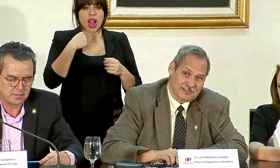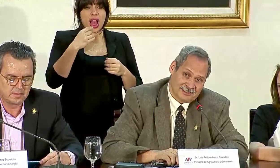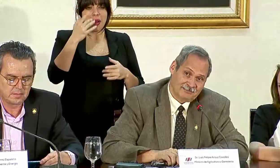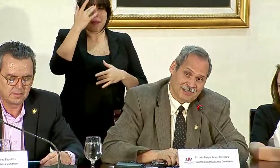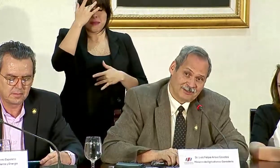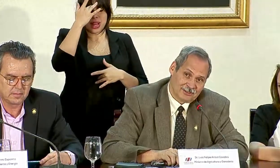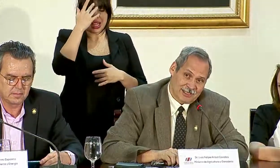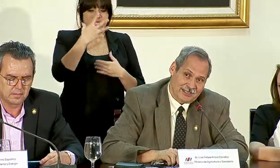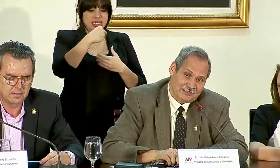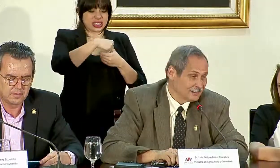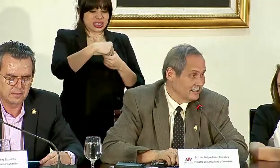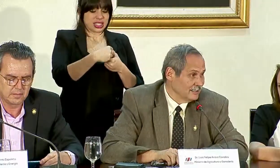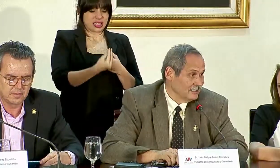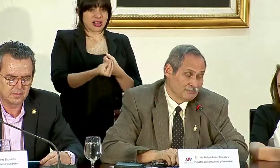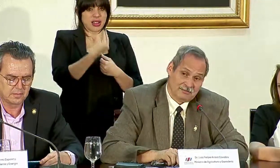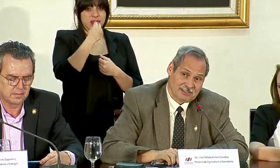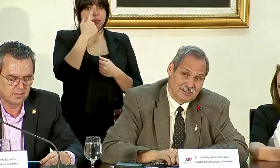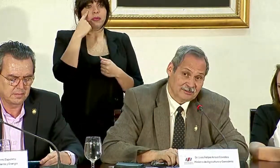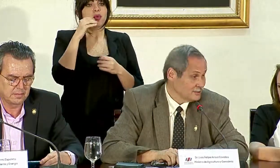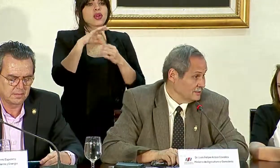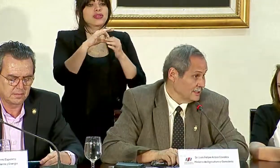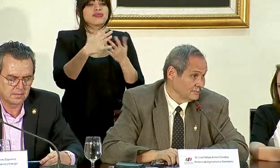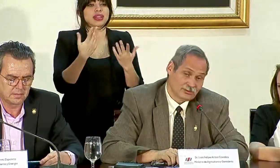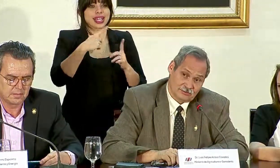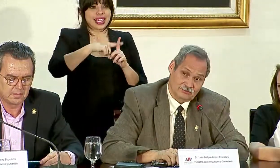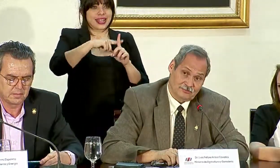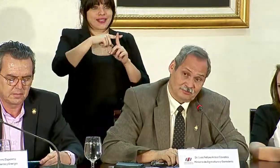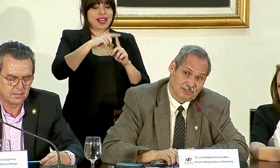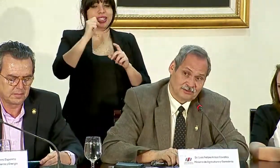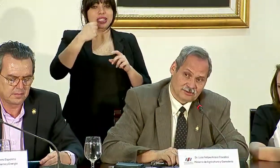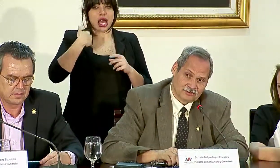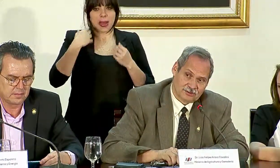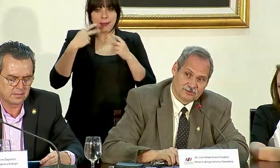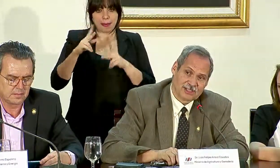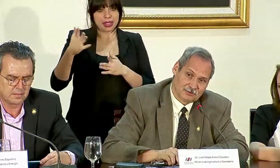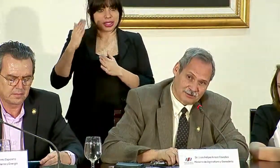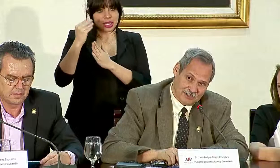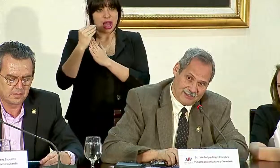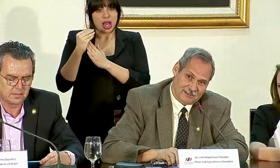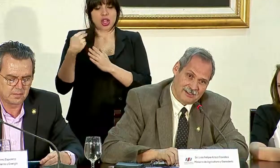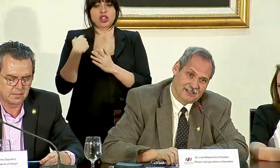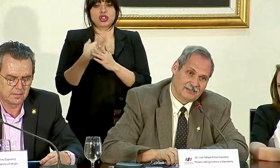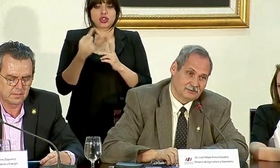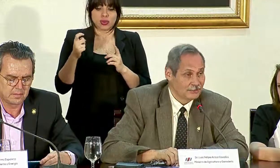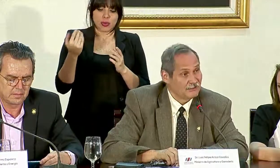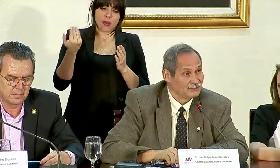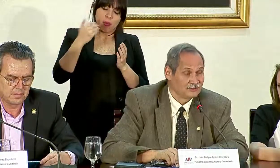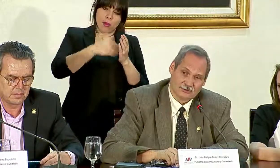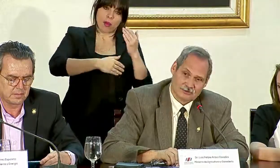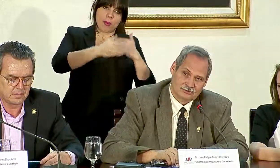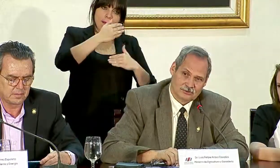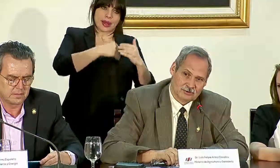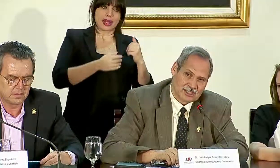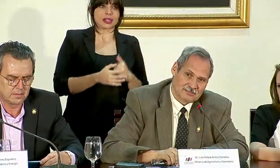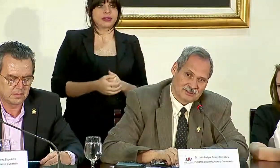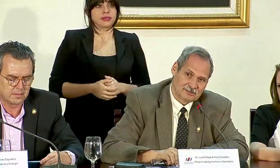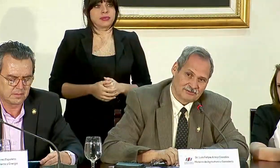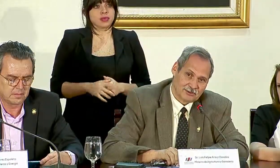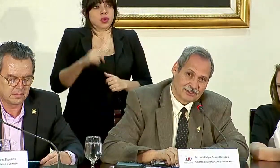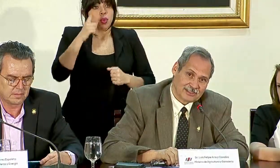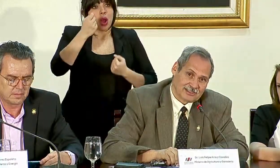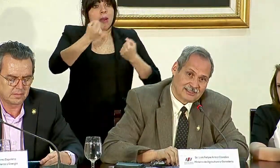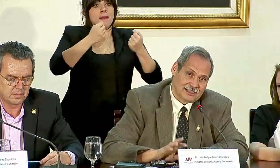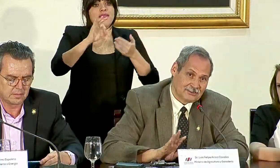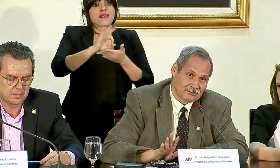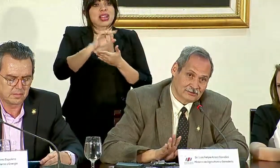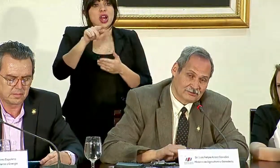por encima de los niveles permitidos y eso, bueno, nosotros tuvimos que devolver una vez un cargamento